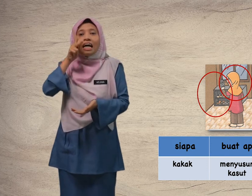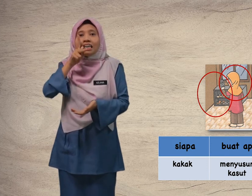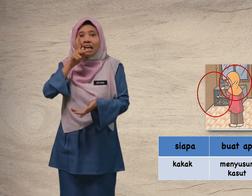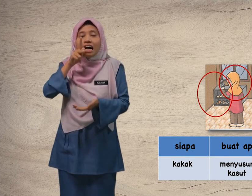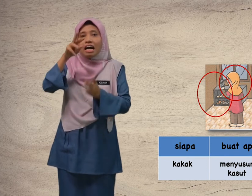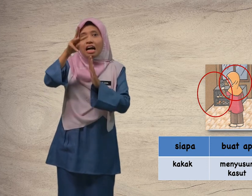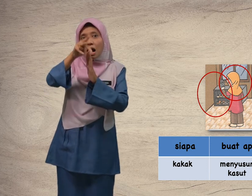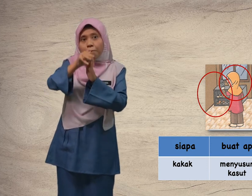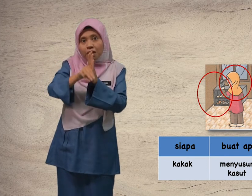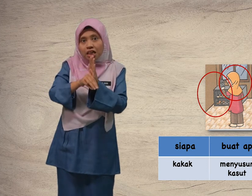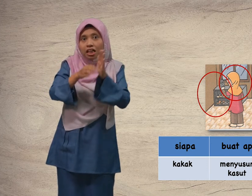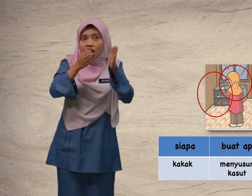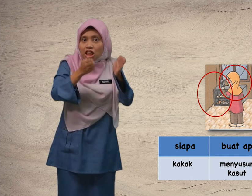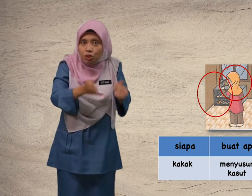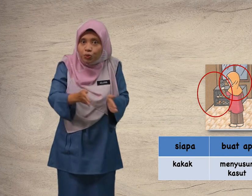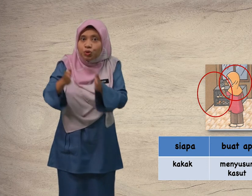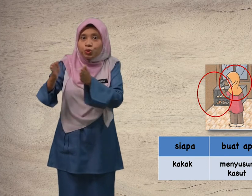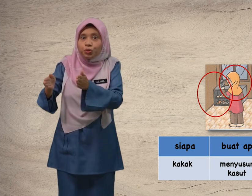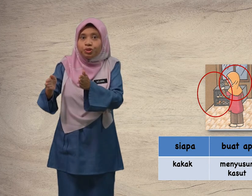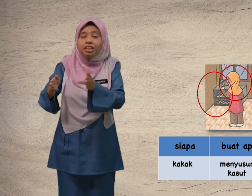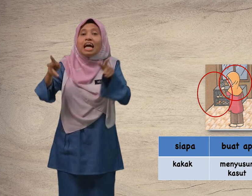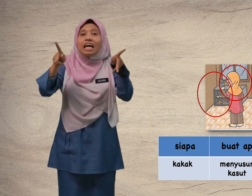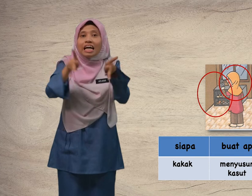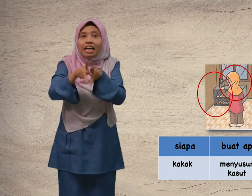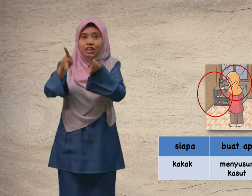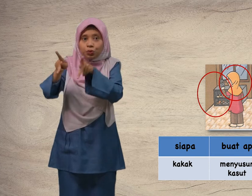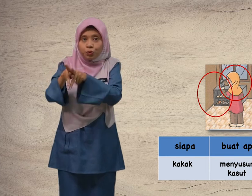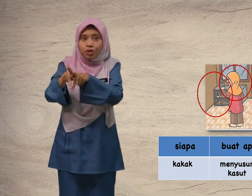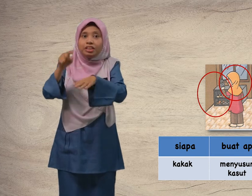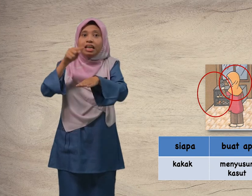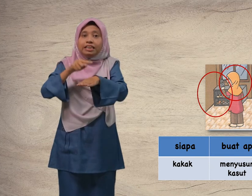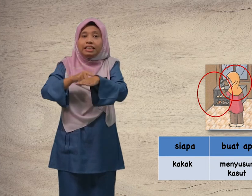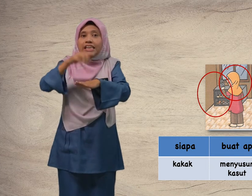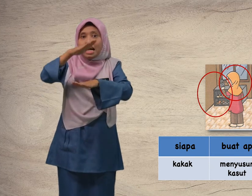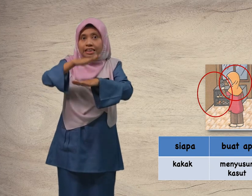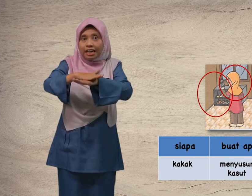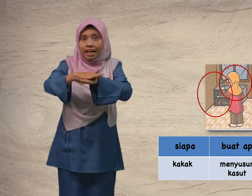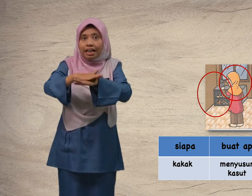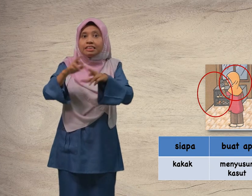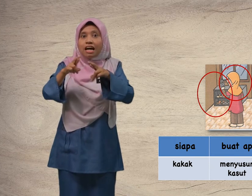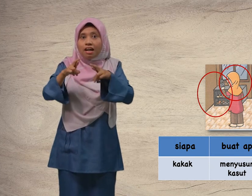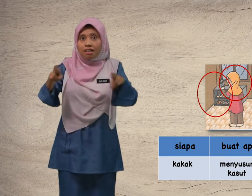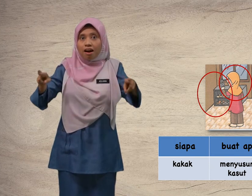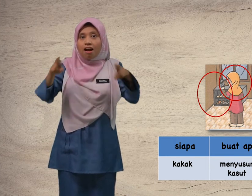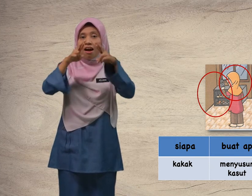kakak menyusun kasut di atas rak